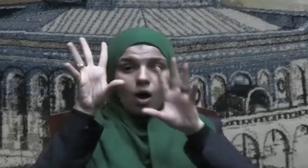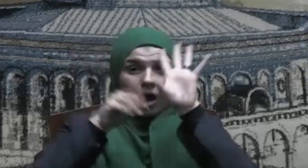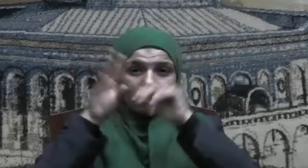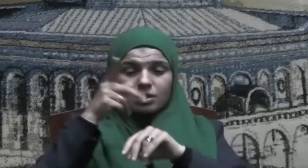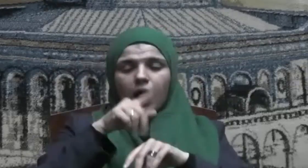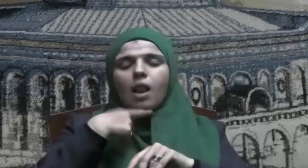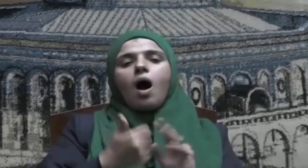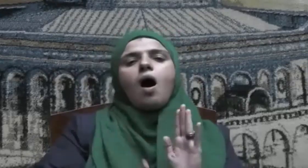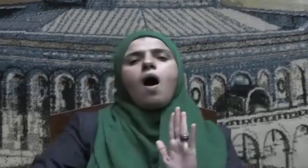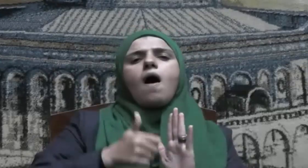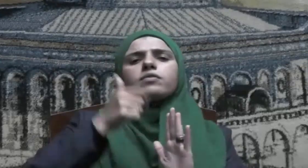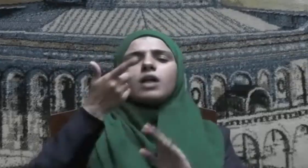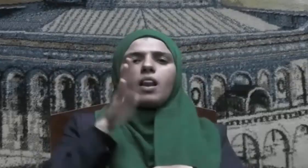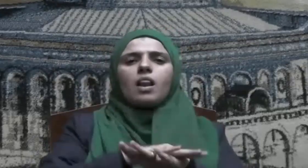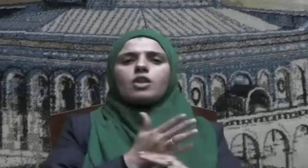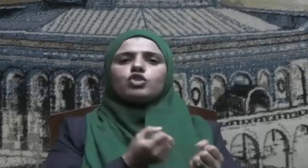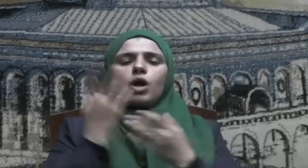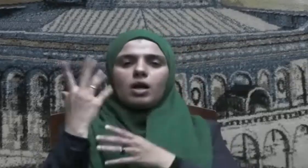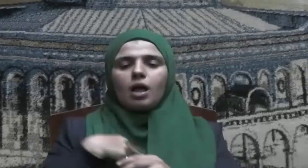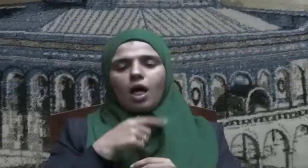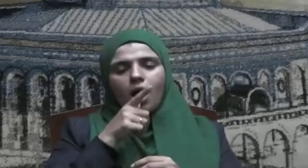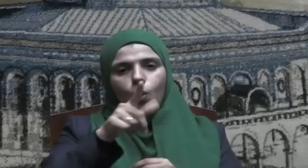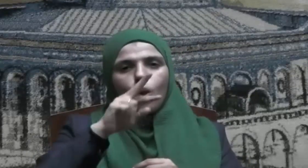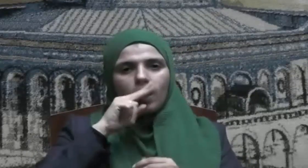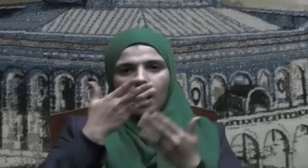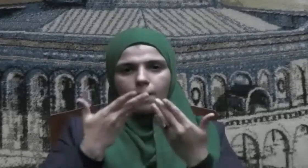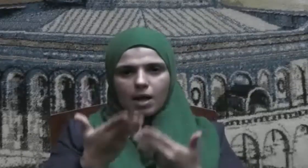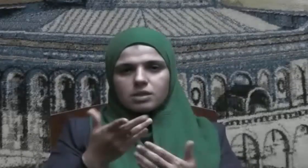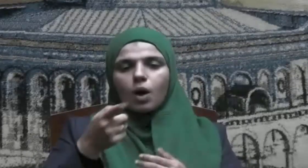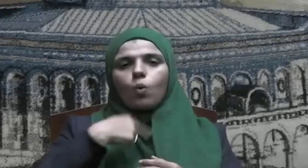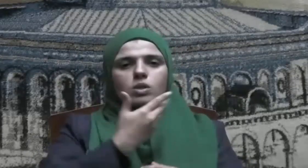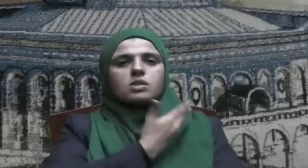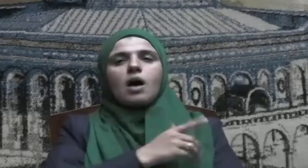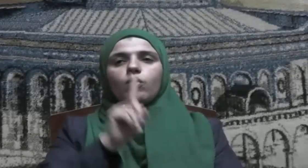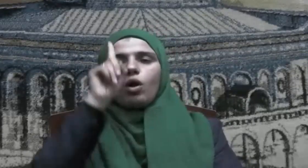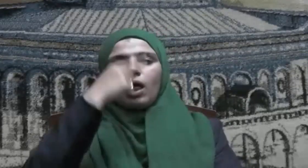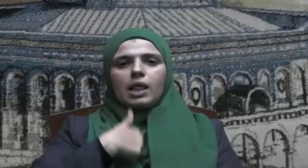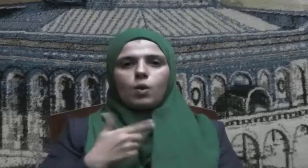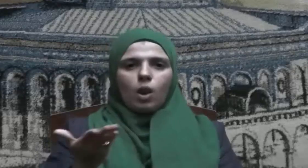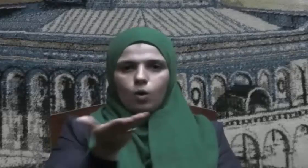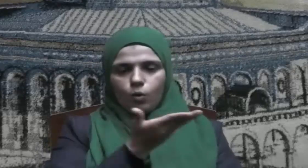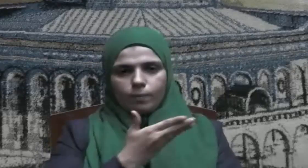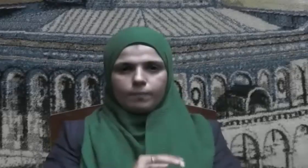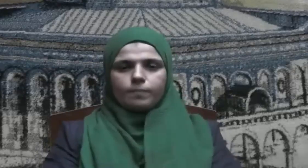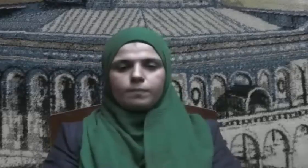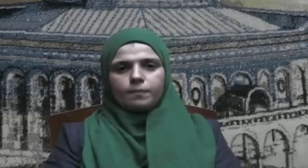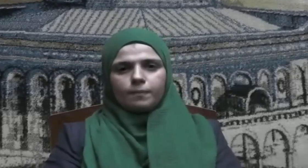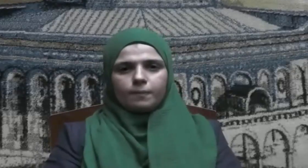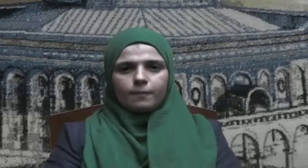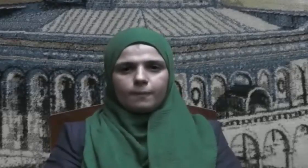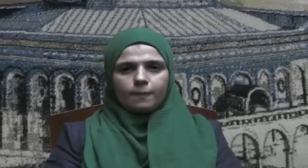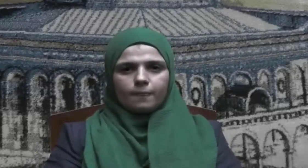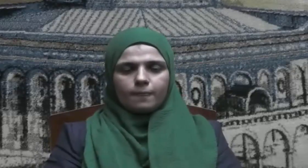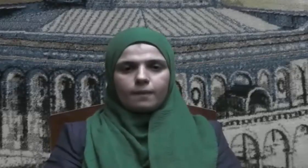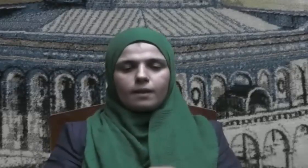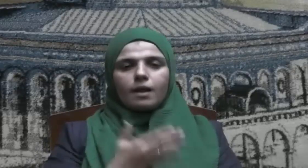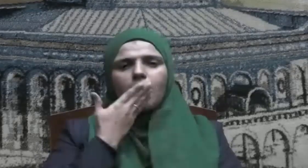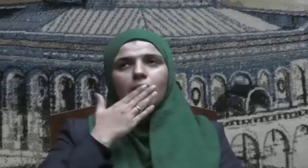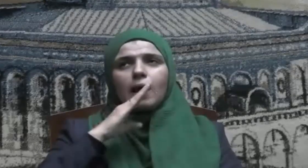فضل الشهادة أقول قولي هذا وأستغفق الله لي والحب الحمد